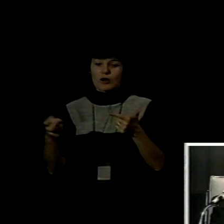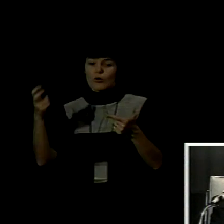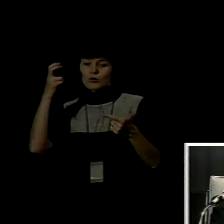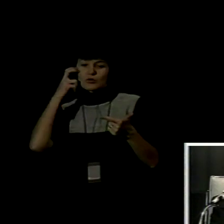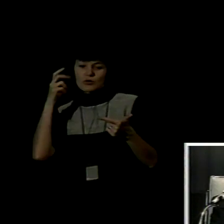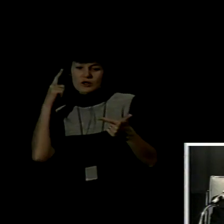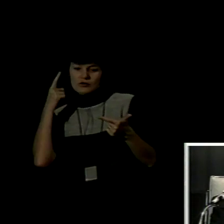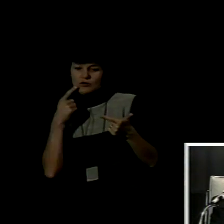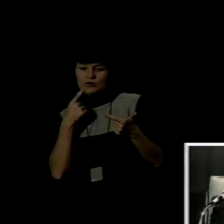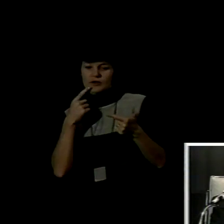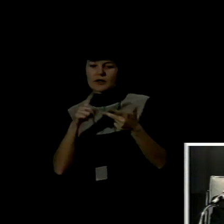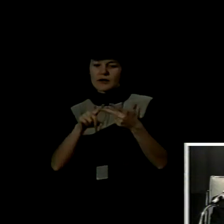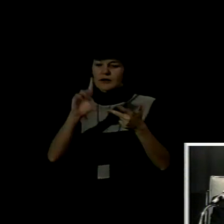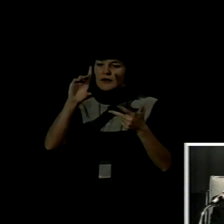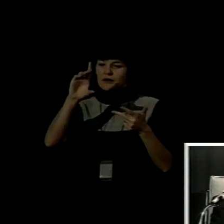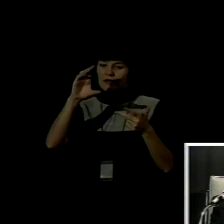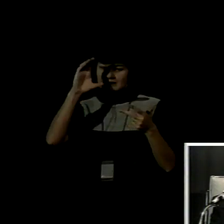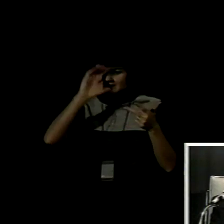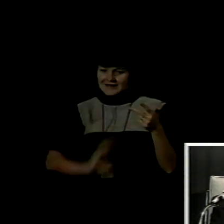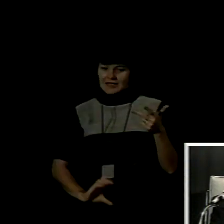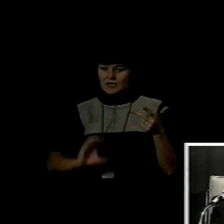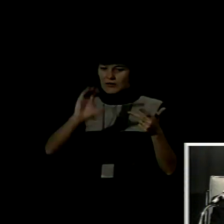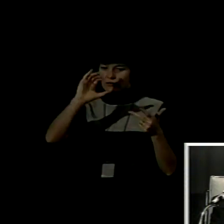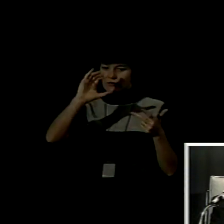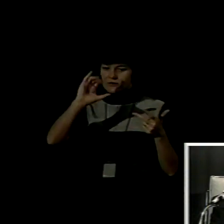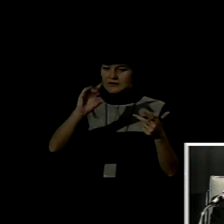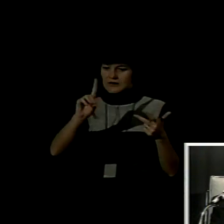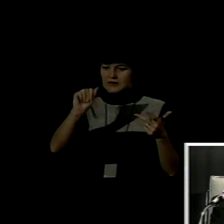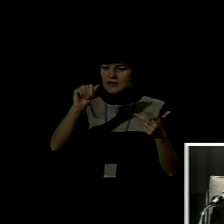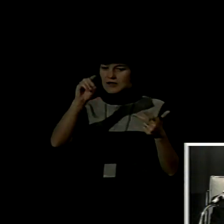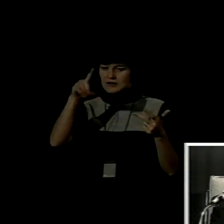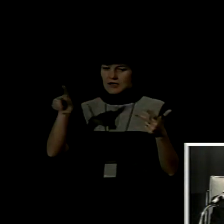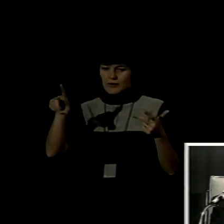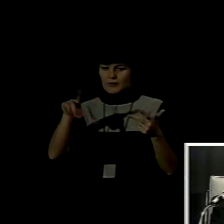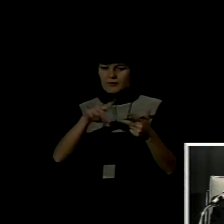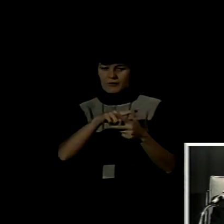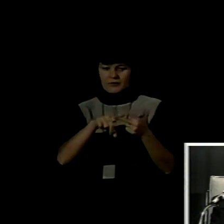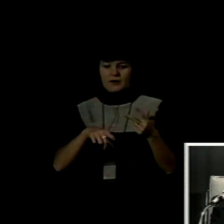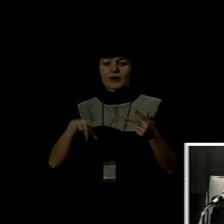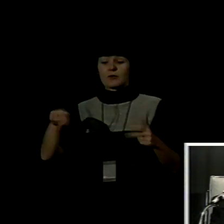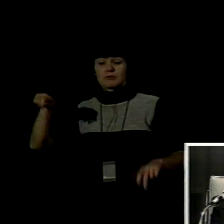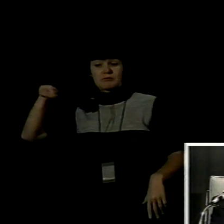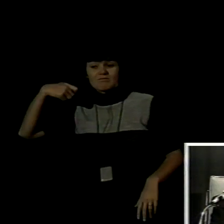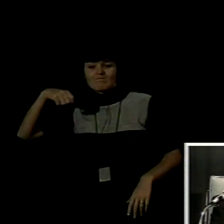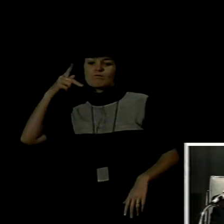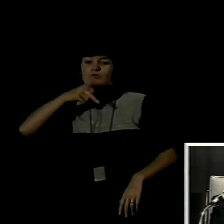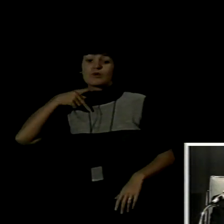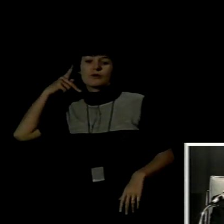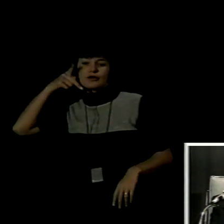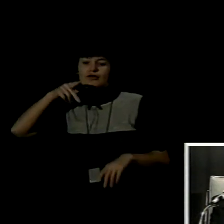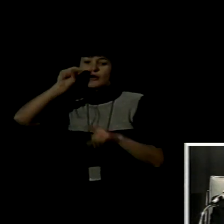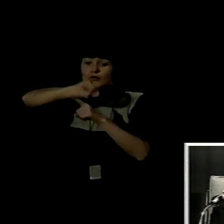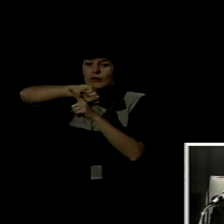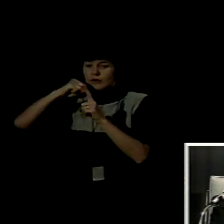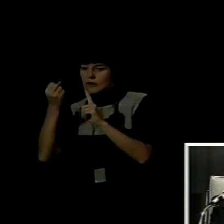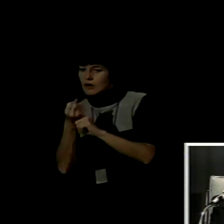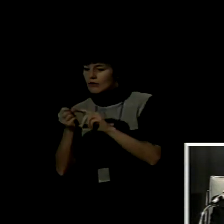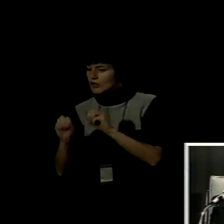participación de la comunidad de sordos en las políticas sociales y educacionales pensamos que así es